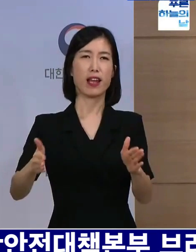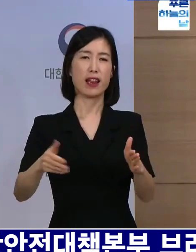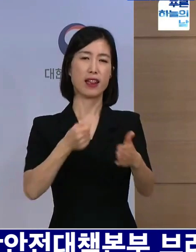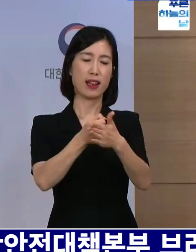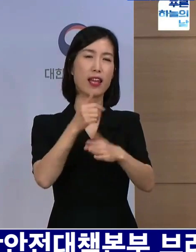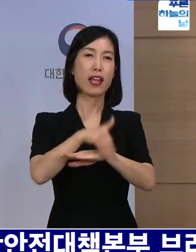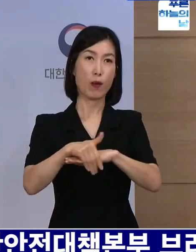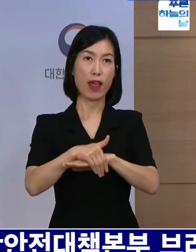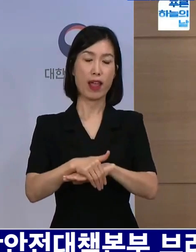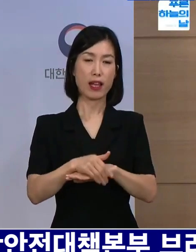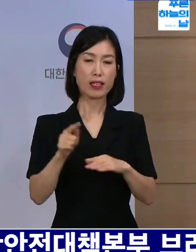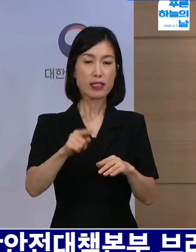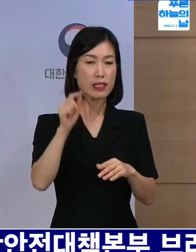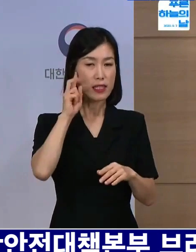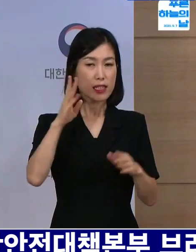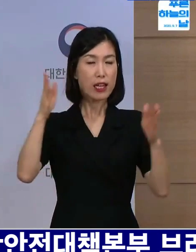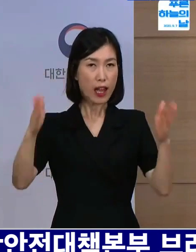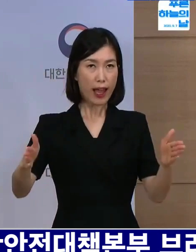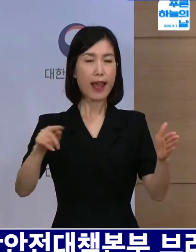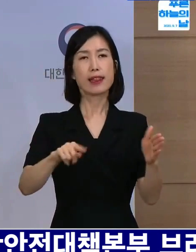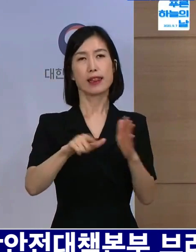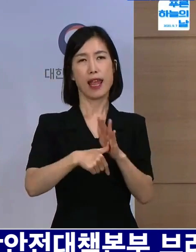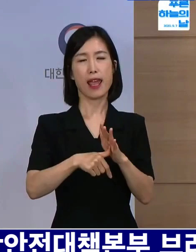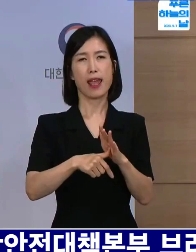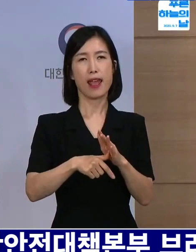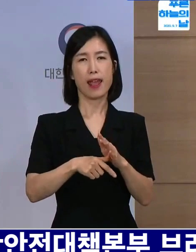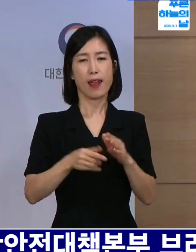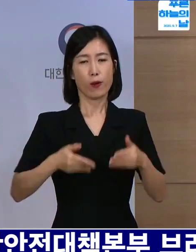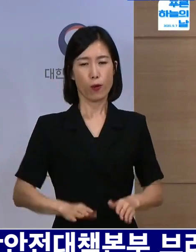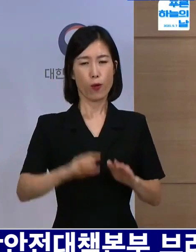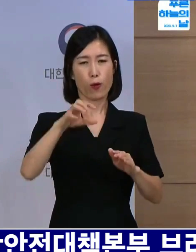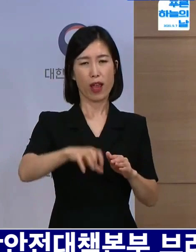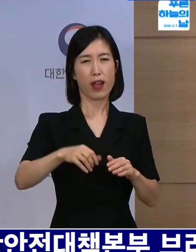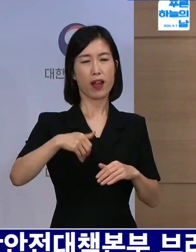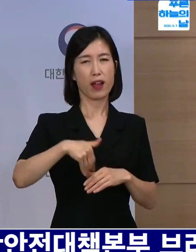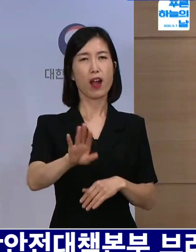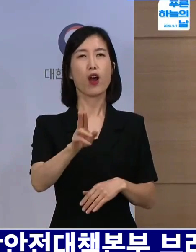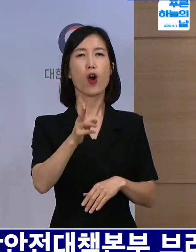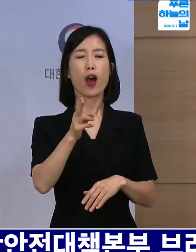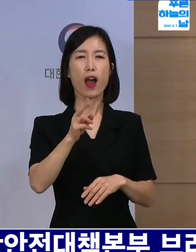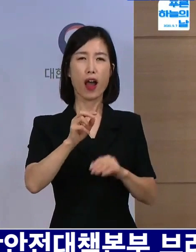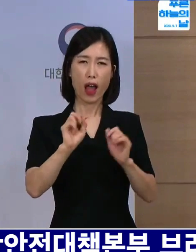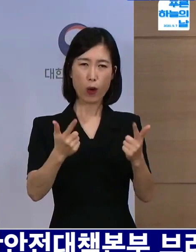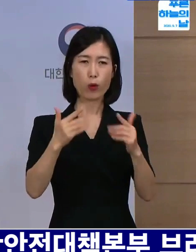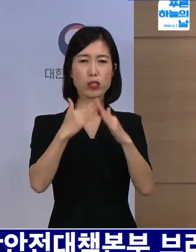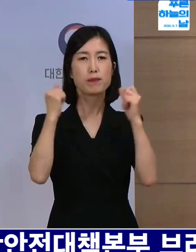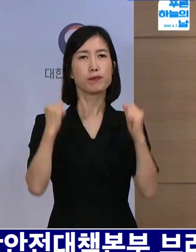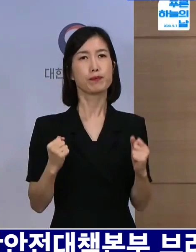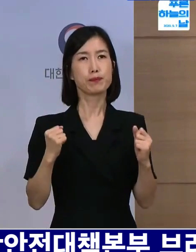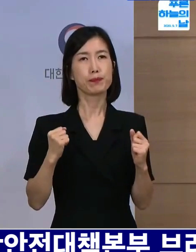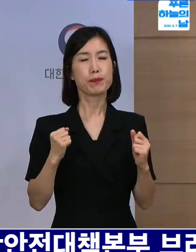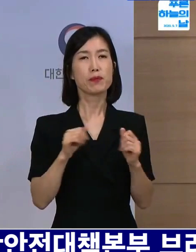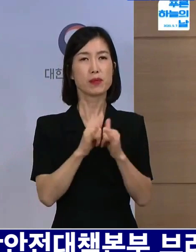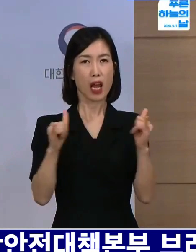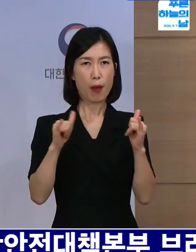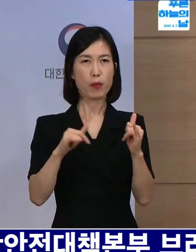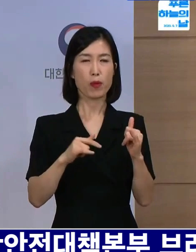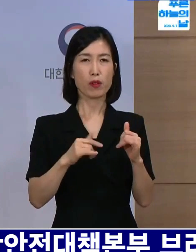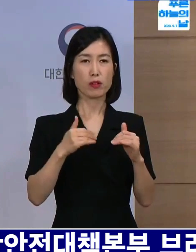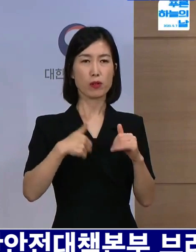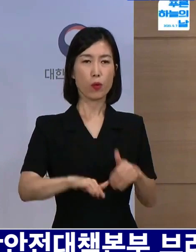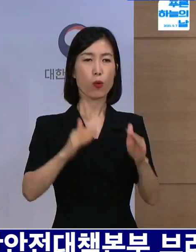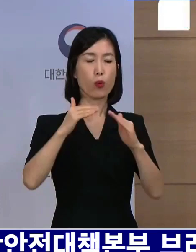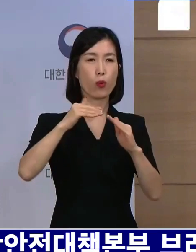이 기간 동안에 특히 고향에 안 가고 남아계신 분들이라 하더라도 시내